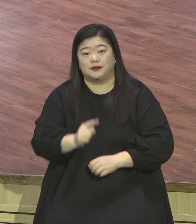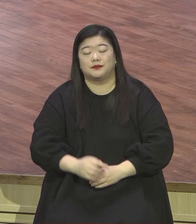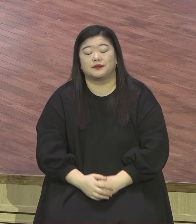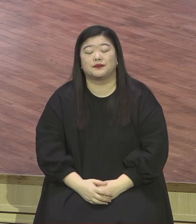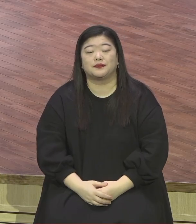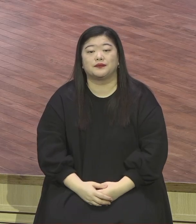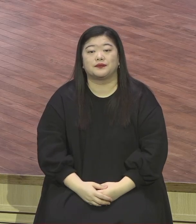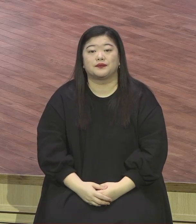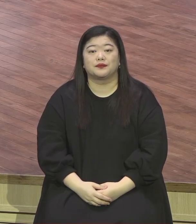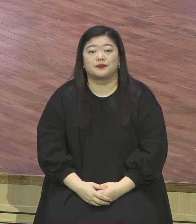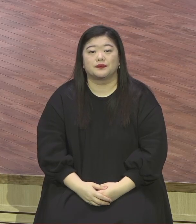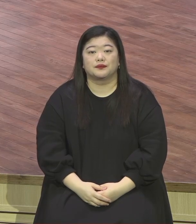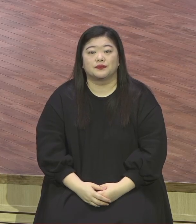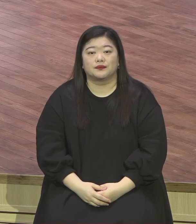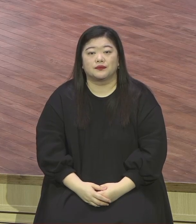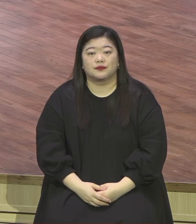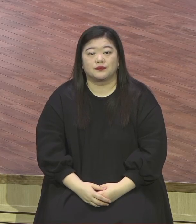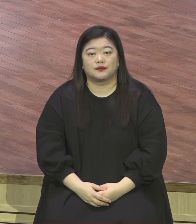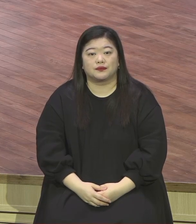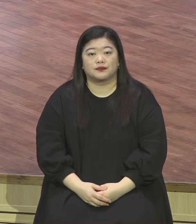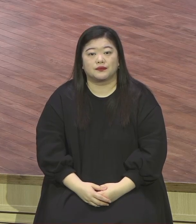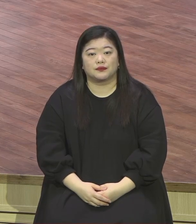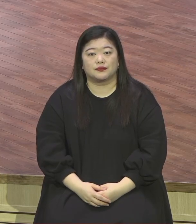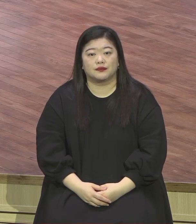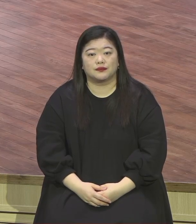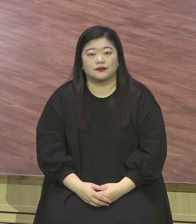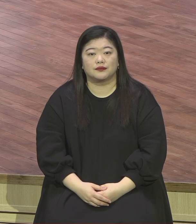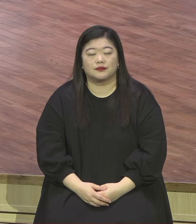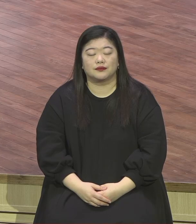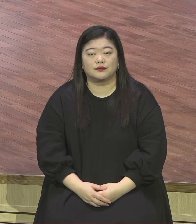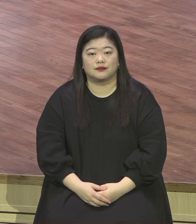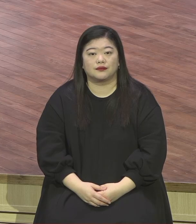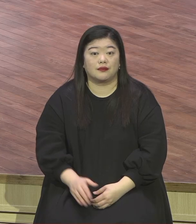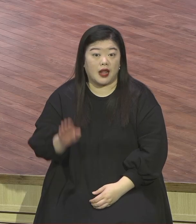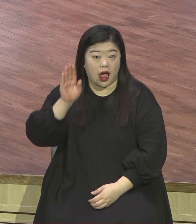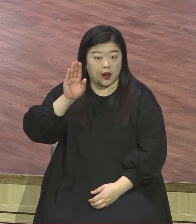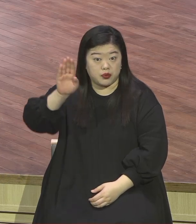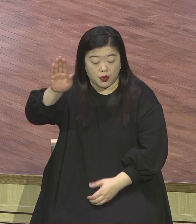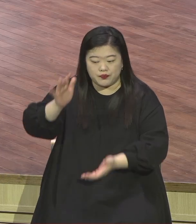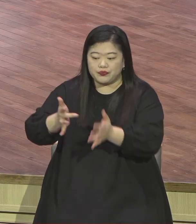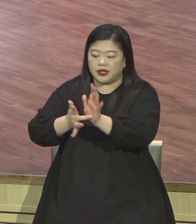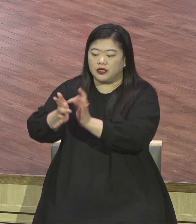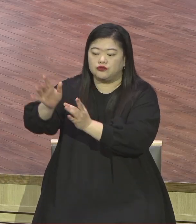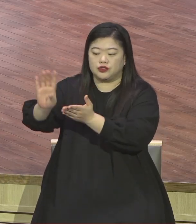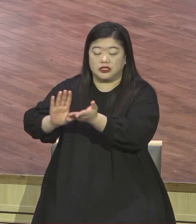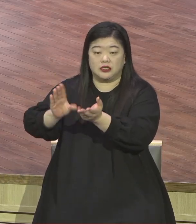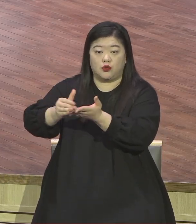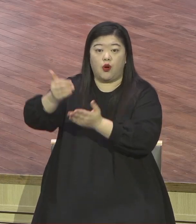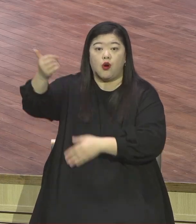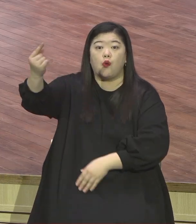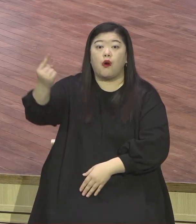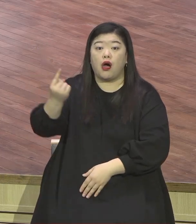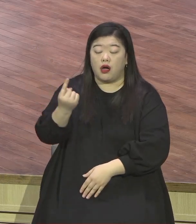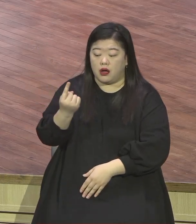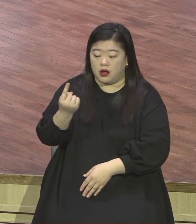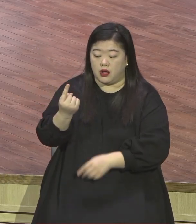장차 메시야로 오실 예수님이 누구신지 그 정체성에 대해서 다섯 가지로 여기